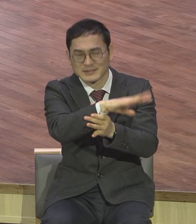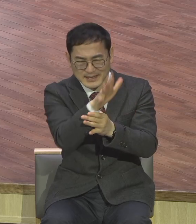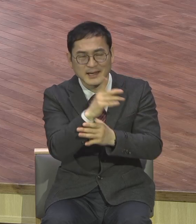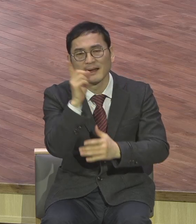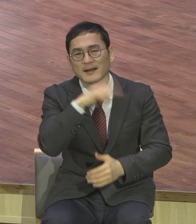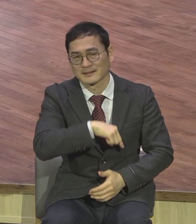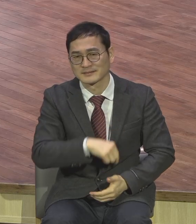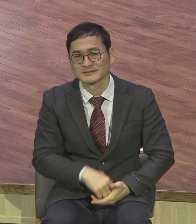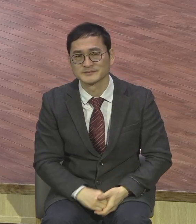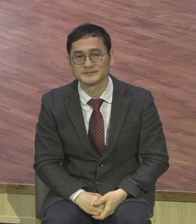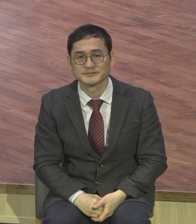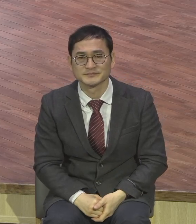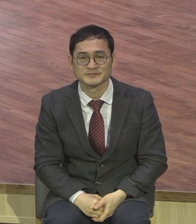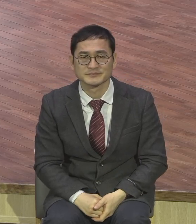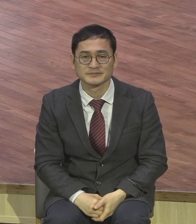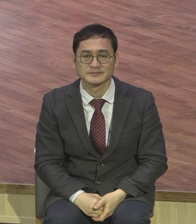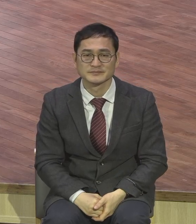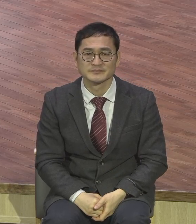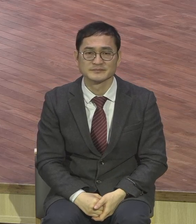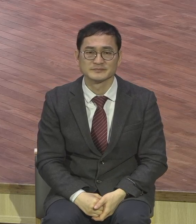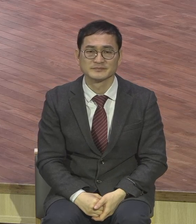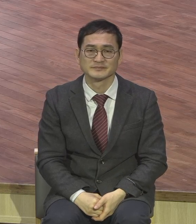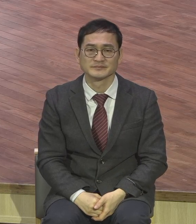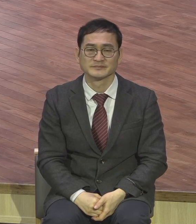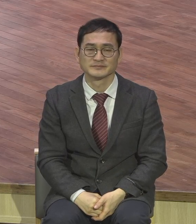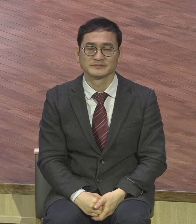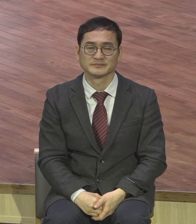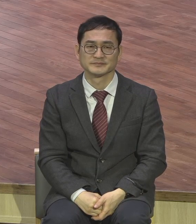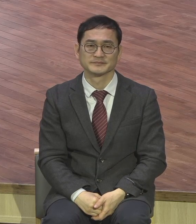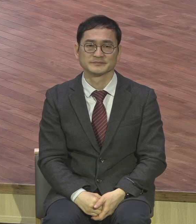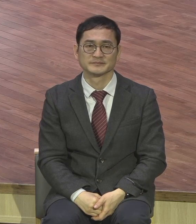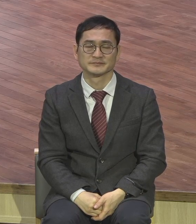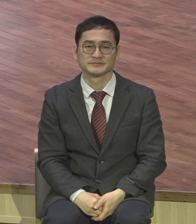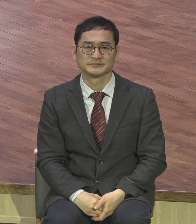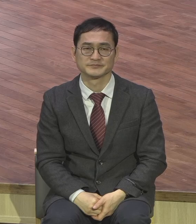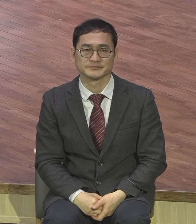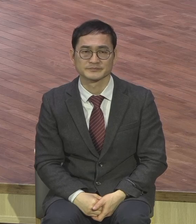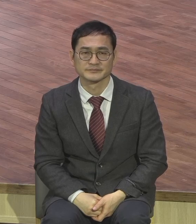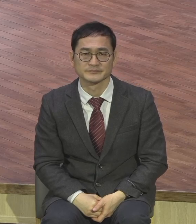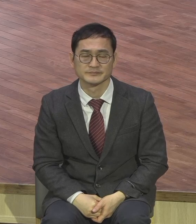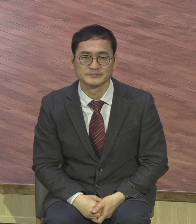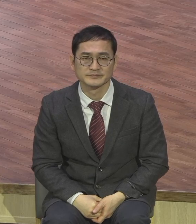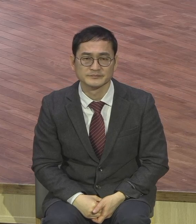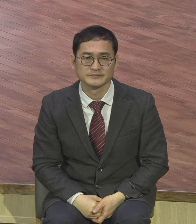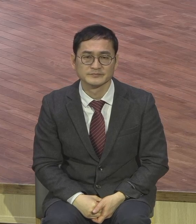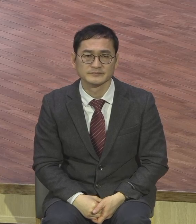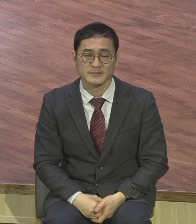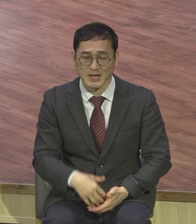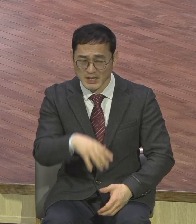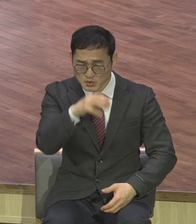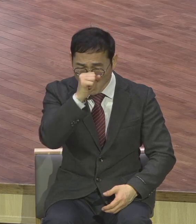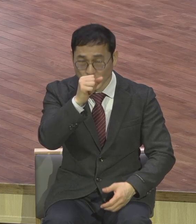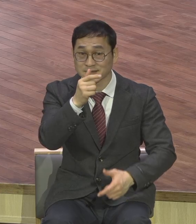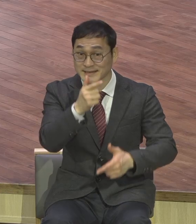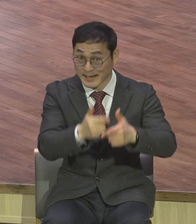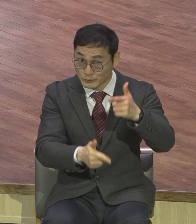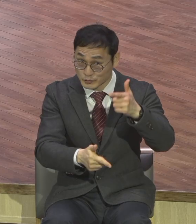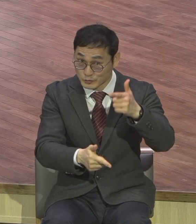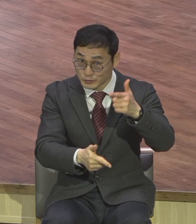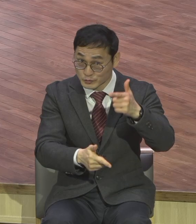이 나무 열매 비유를 통해서 그렇게 설명을 해 줬습니다 좋은 나무 좋은 열매